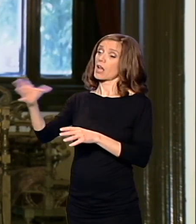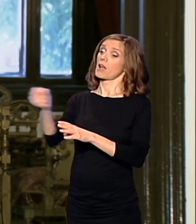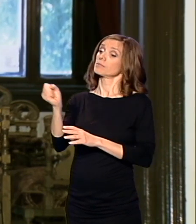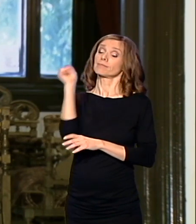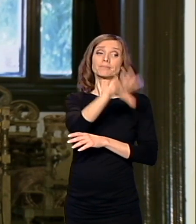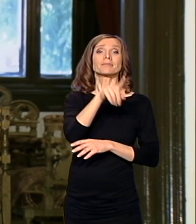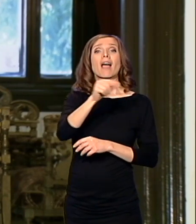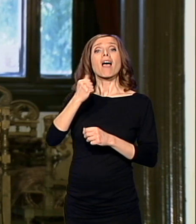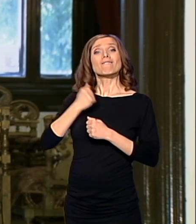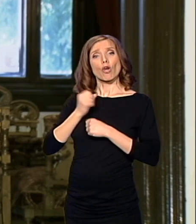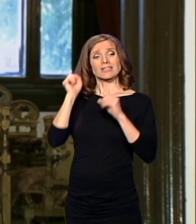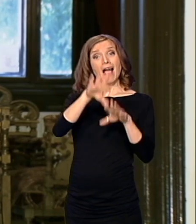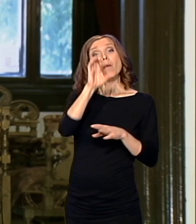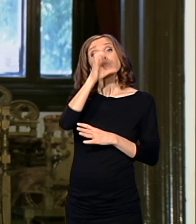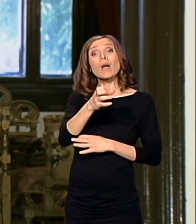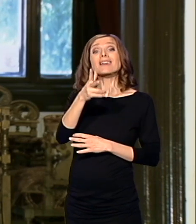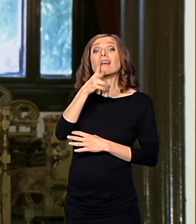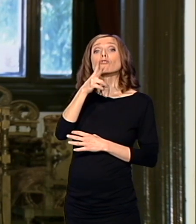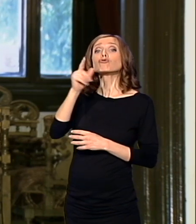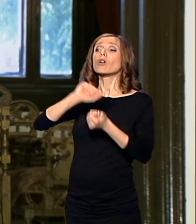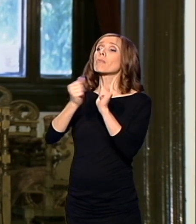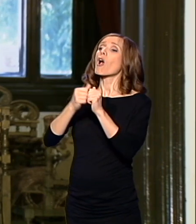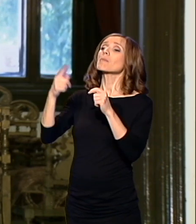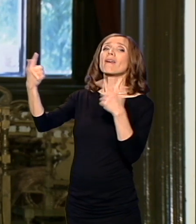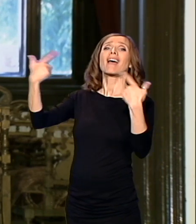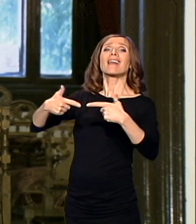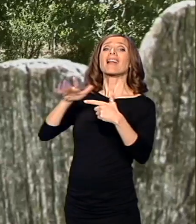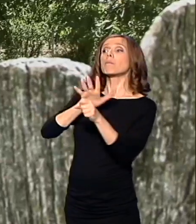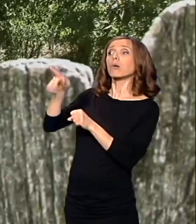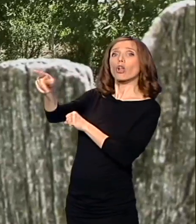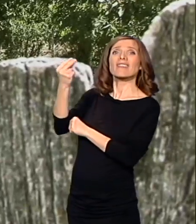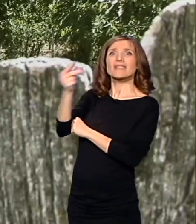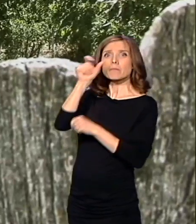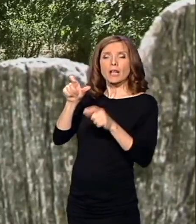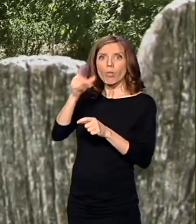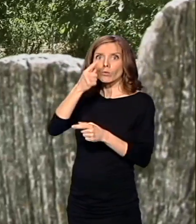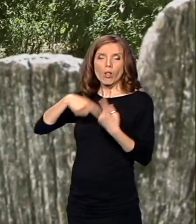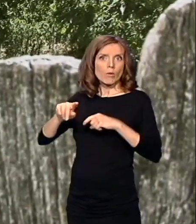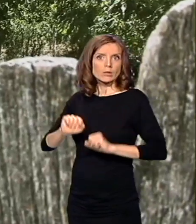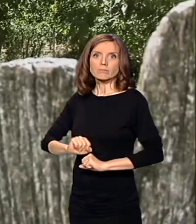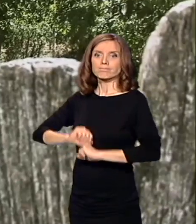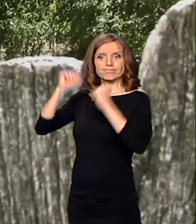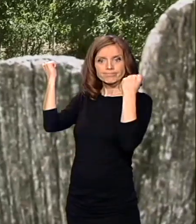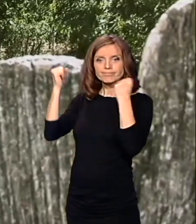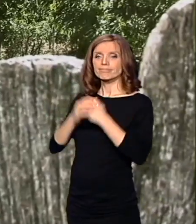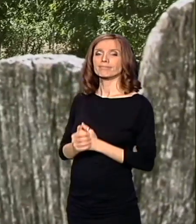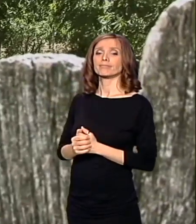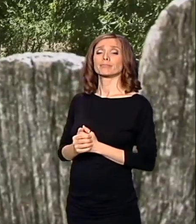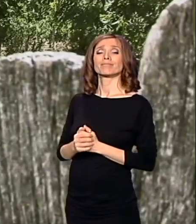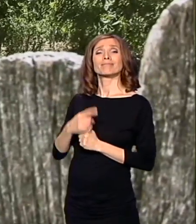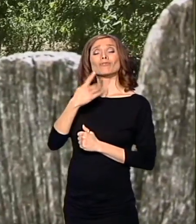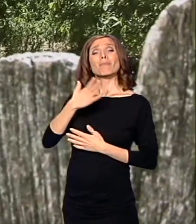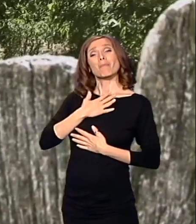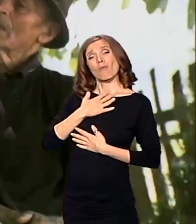protiv srpske vojske, što je normalno, izazalo revolt. Moja baba seća se da je